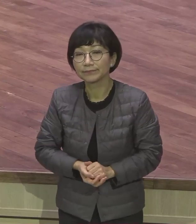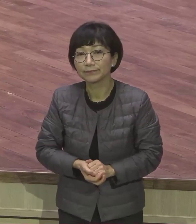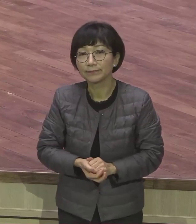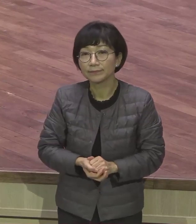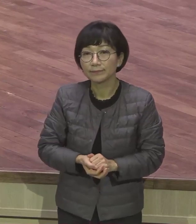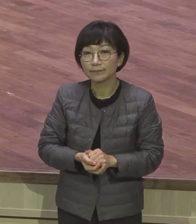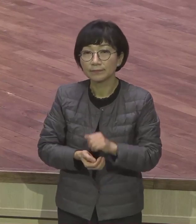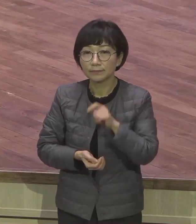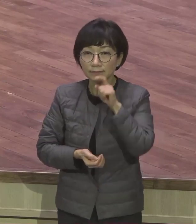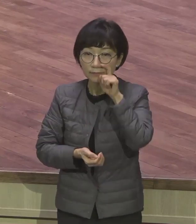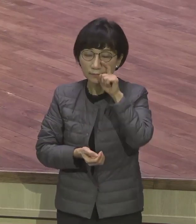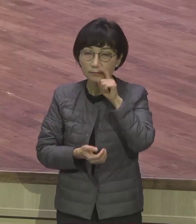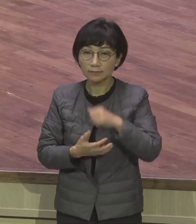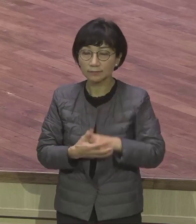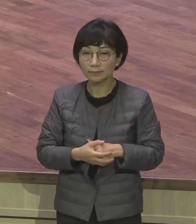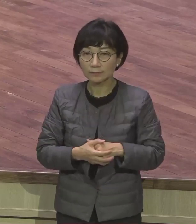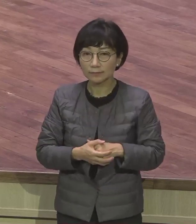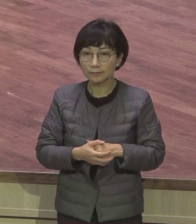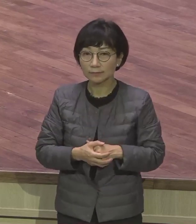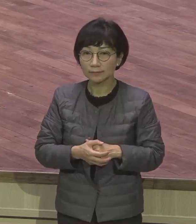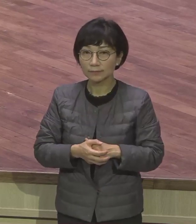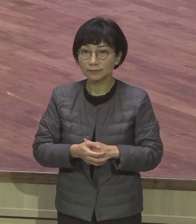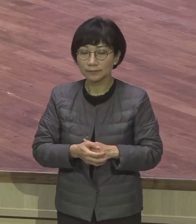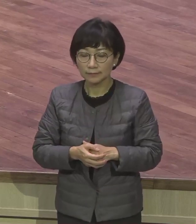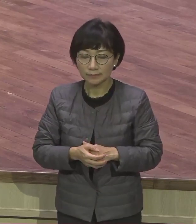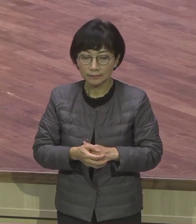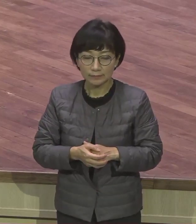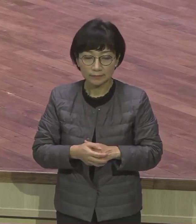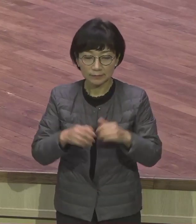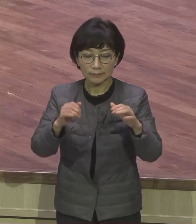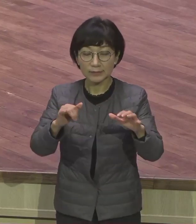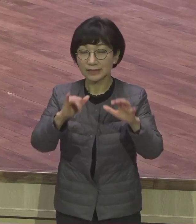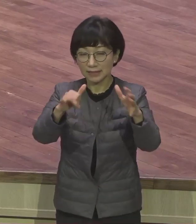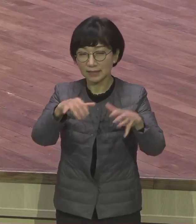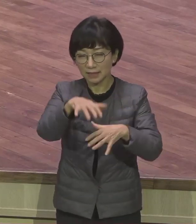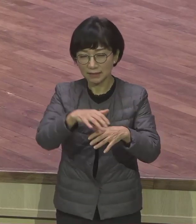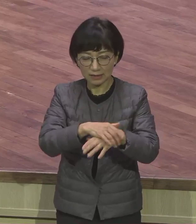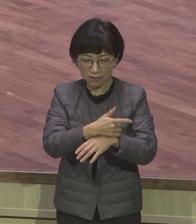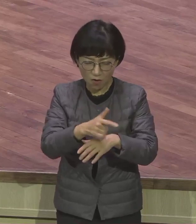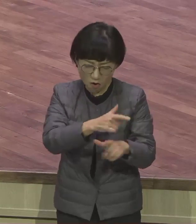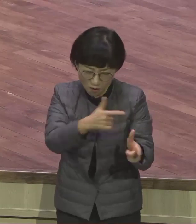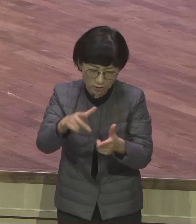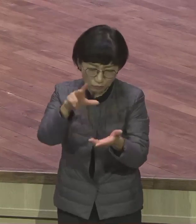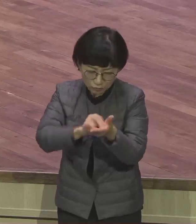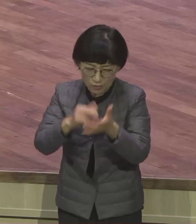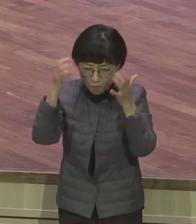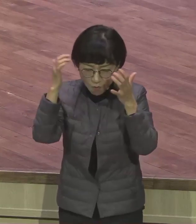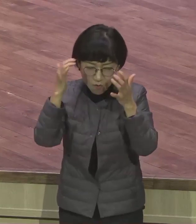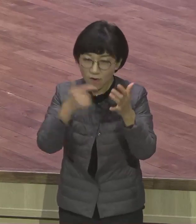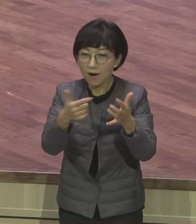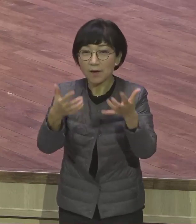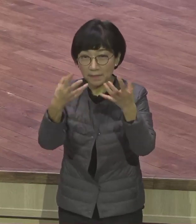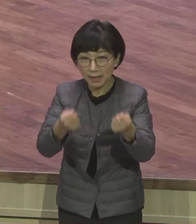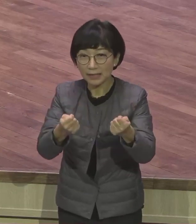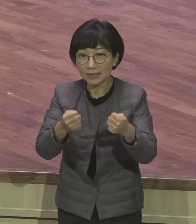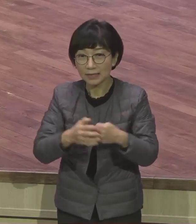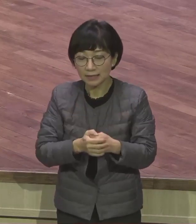온갖 풍파가 난무한 우리의 삶의 현장 서로 속이고